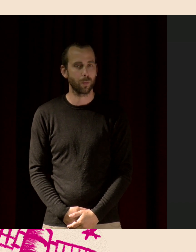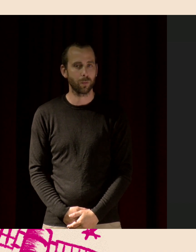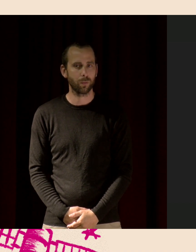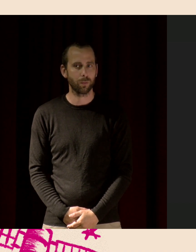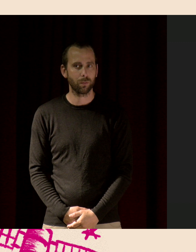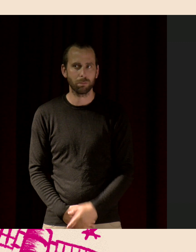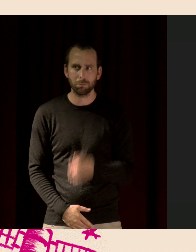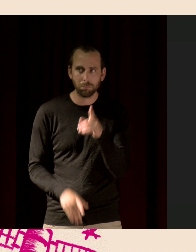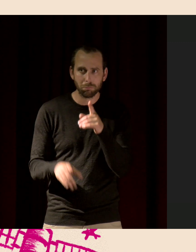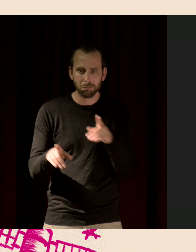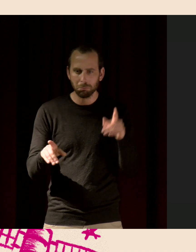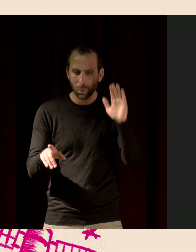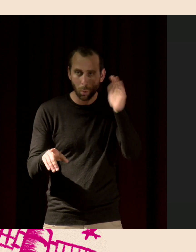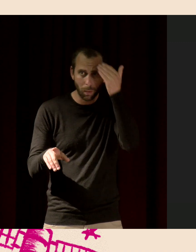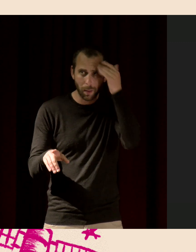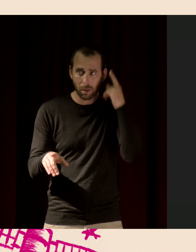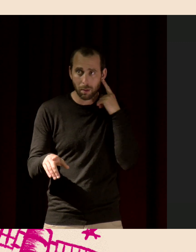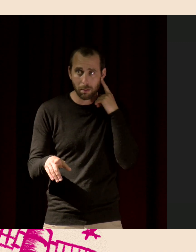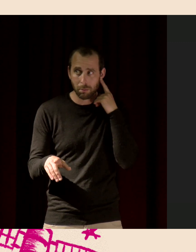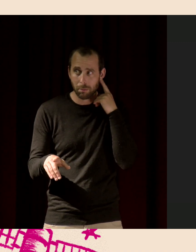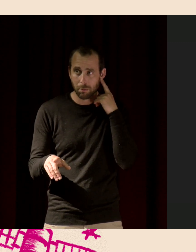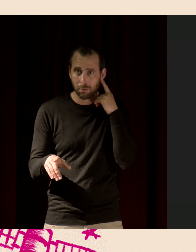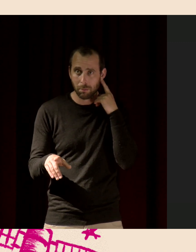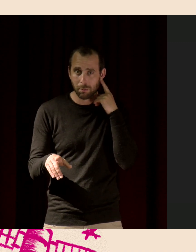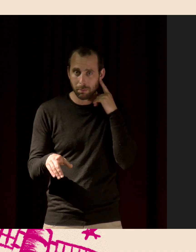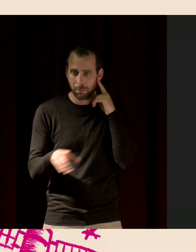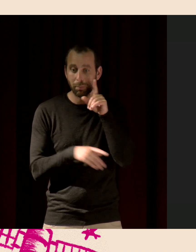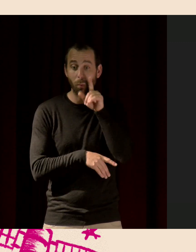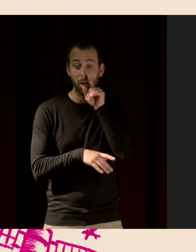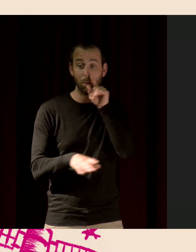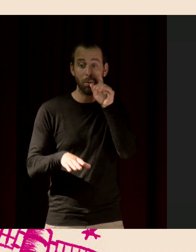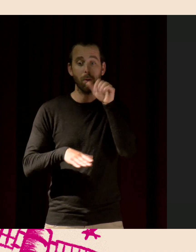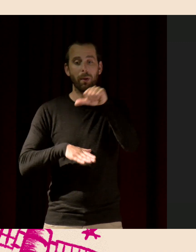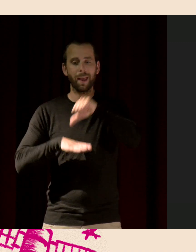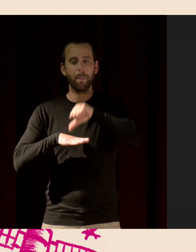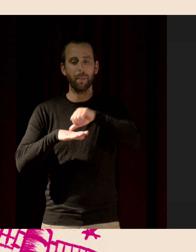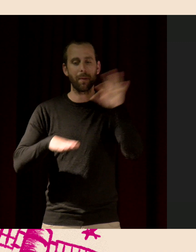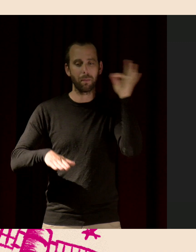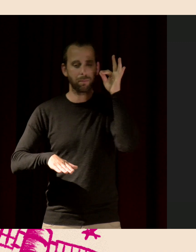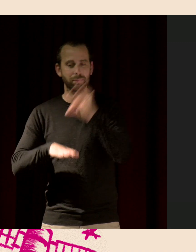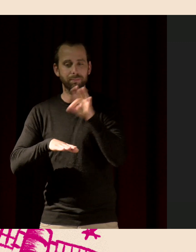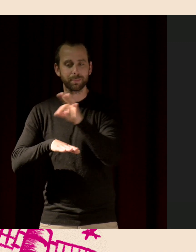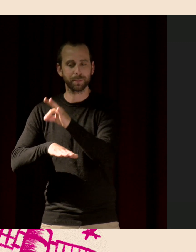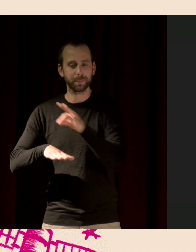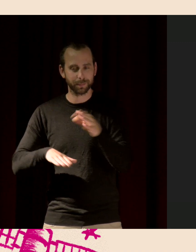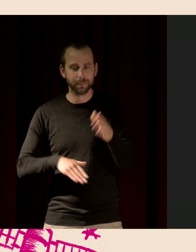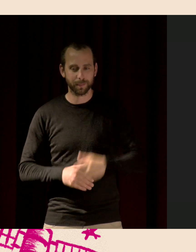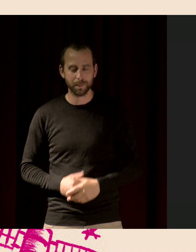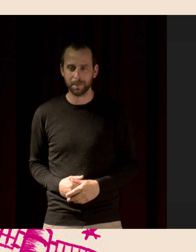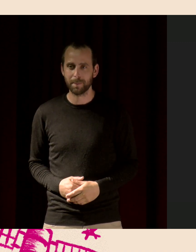Est-ce que quelqu'un reconnaît ? Les guépiers. Les guépiers. Bravo. Vous avez reconnu tout de suite.